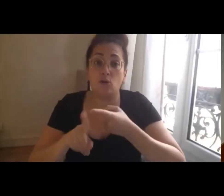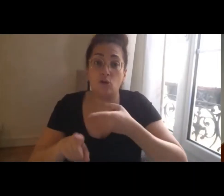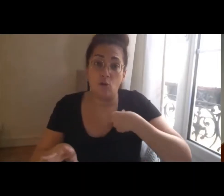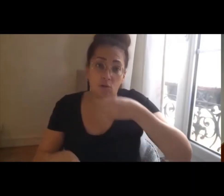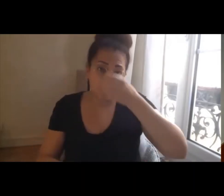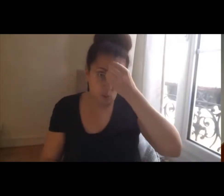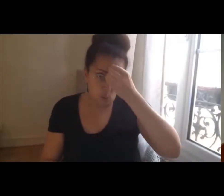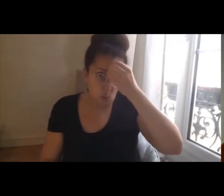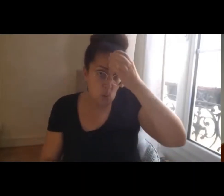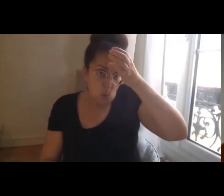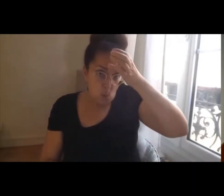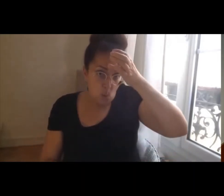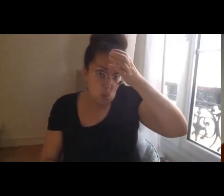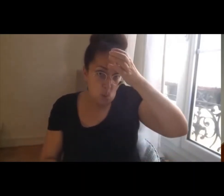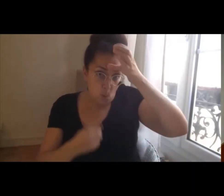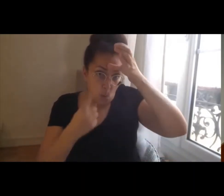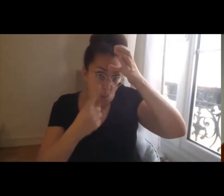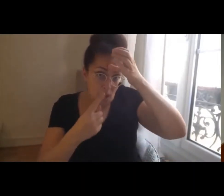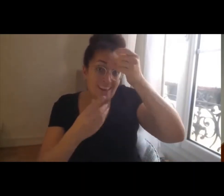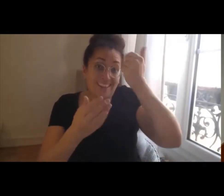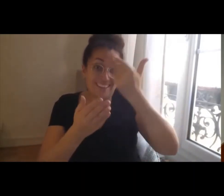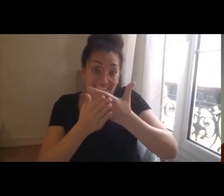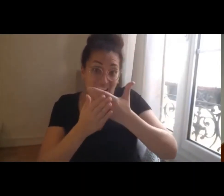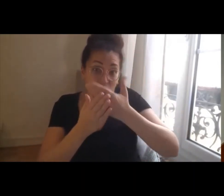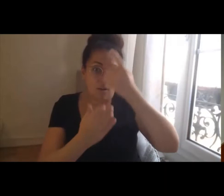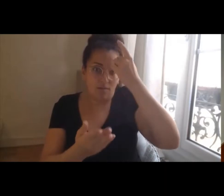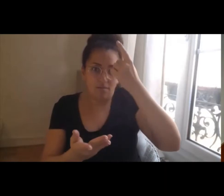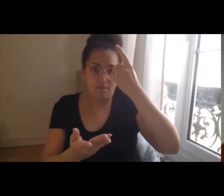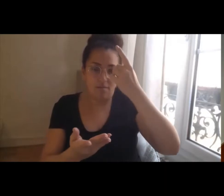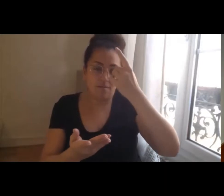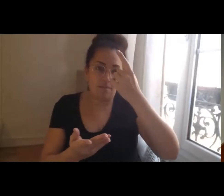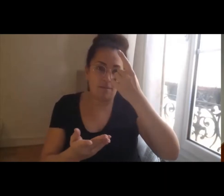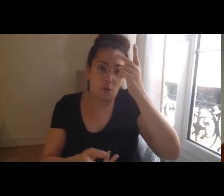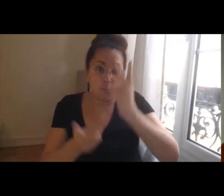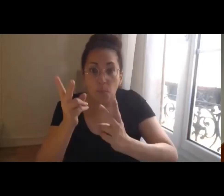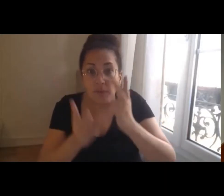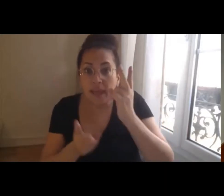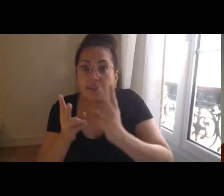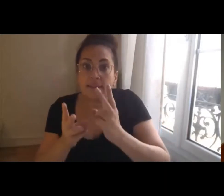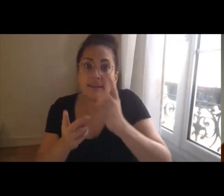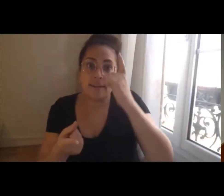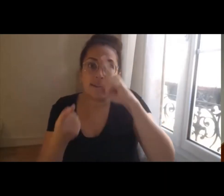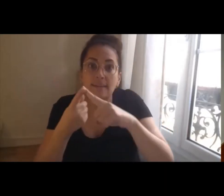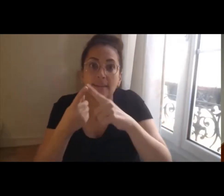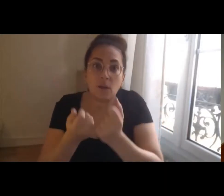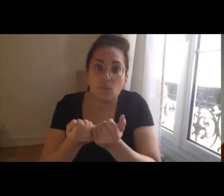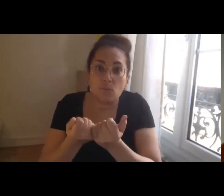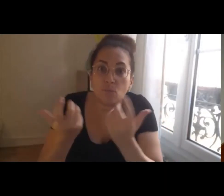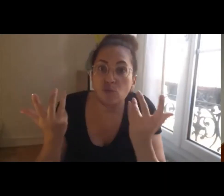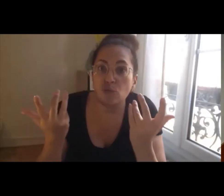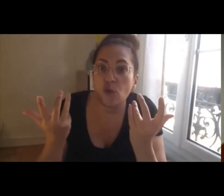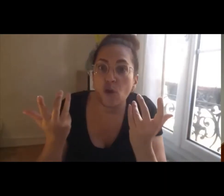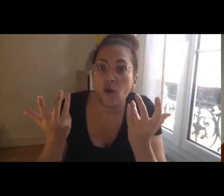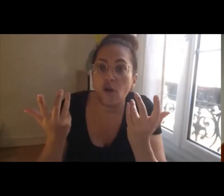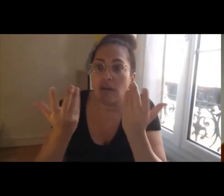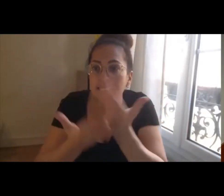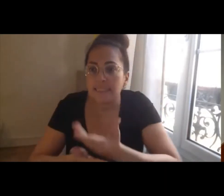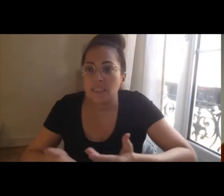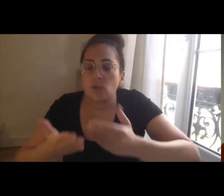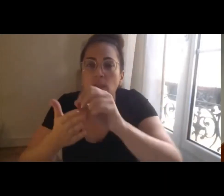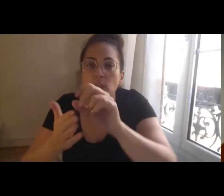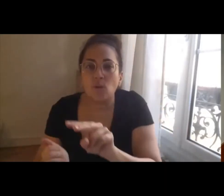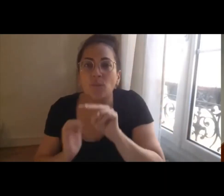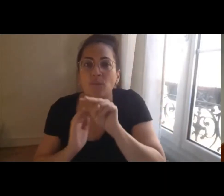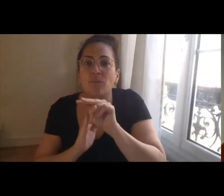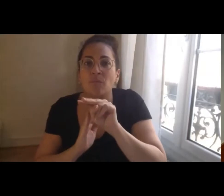traiter des sujets peut-être peu traités par ailleurs, pour aussi éclairer des angles morts et on s'est rendu